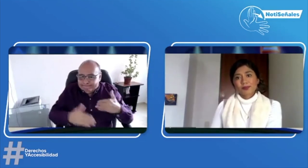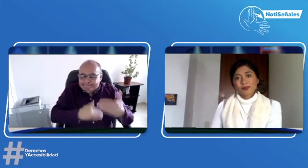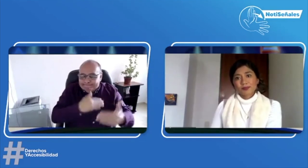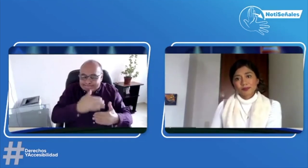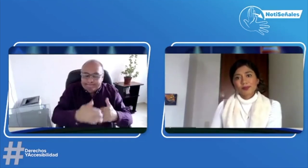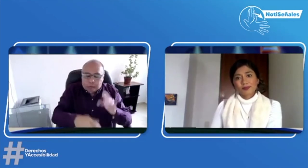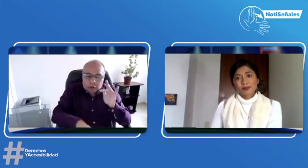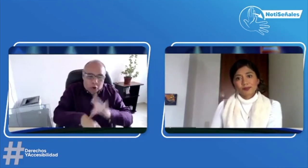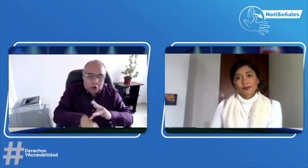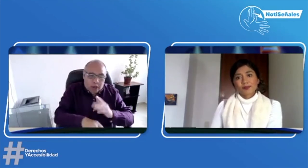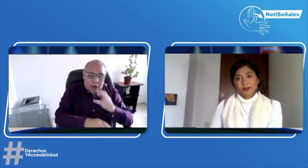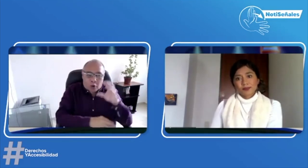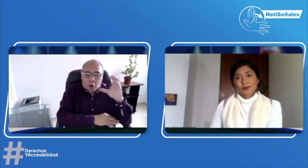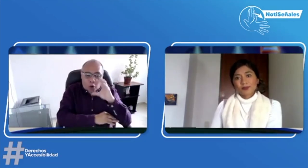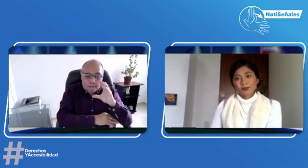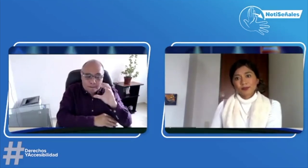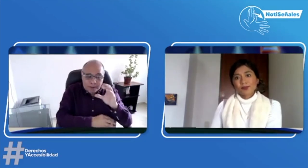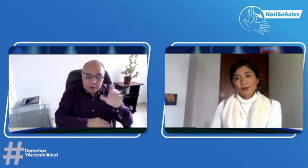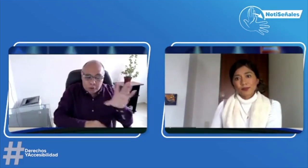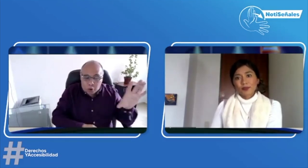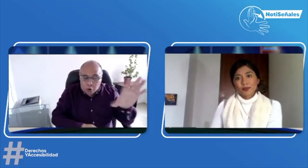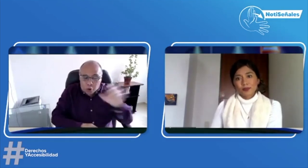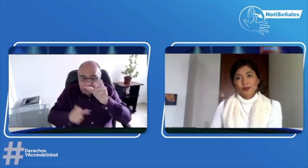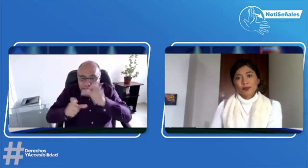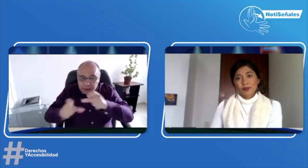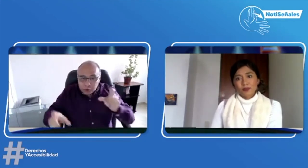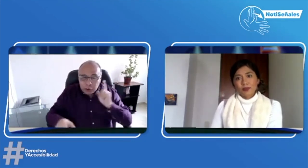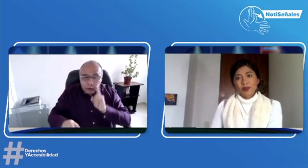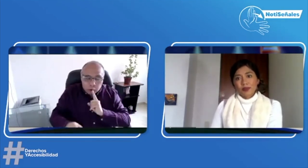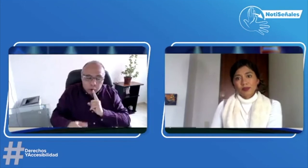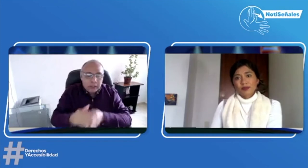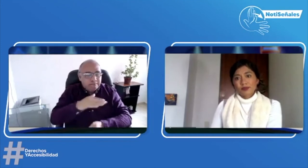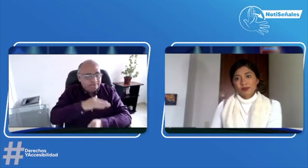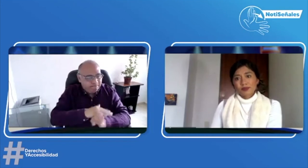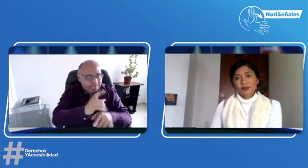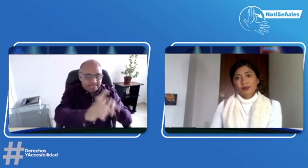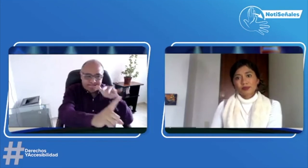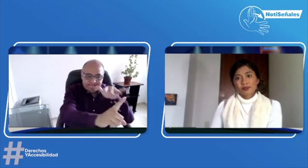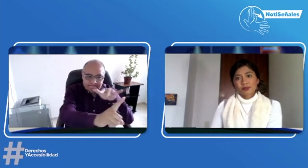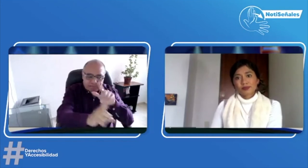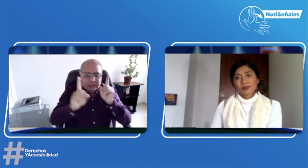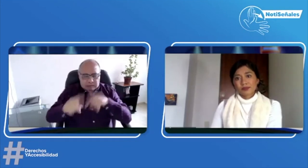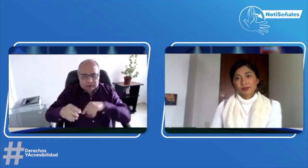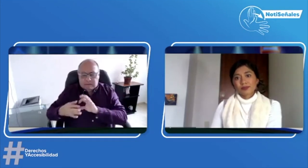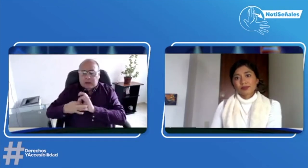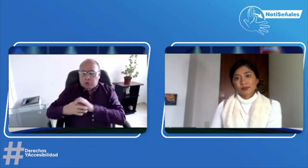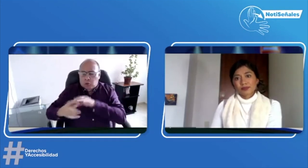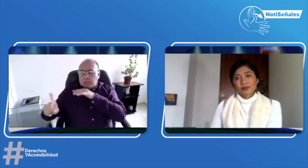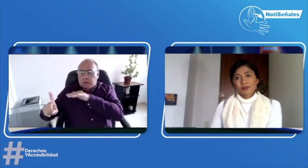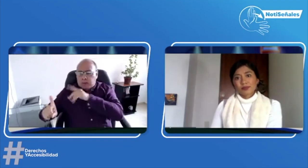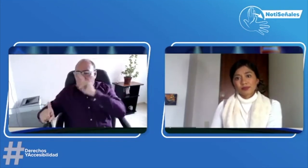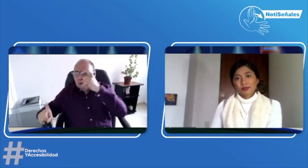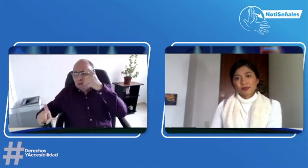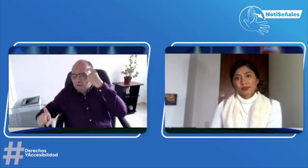conciencia y para que cuenten con el servicio de interpretación. Todas las personas sordas de Colombia deben